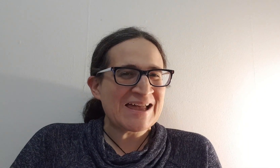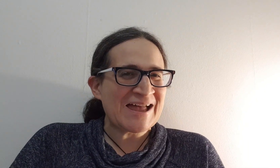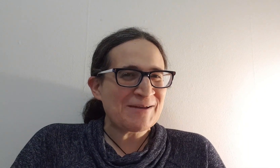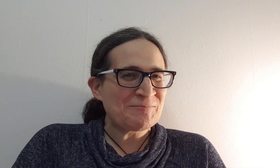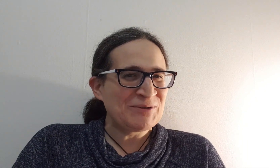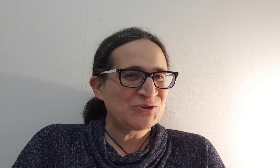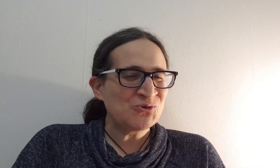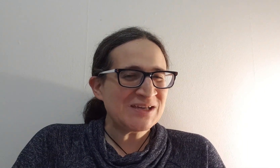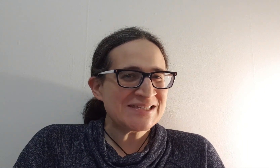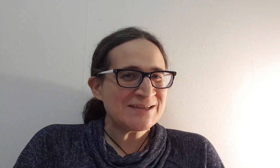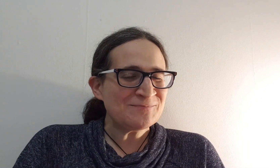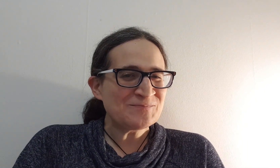הביטוי הזה?